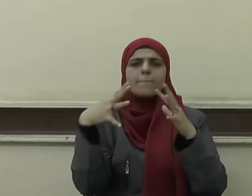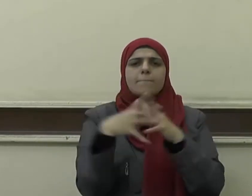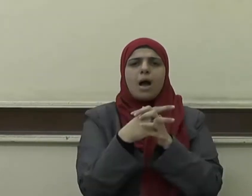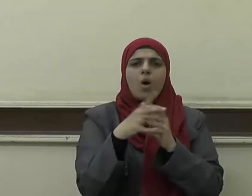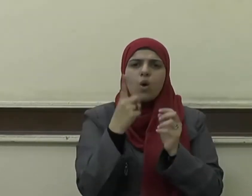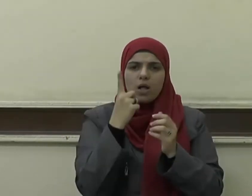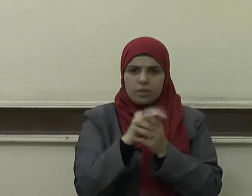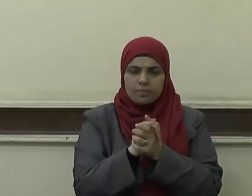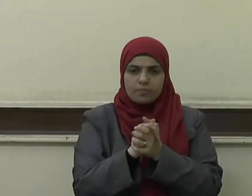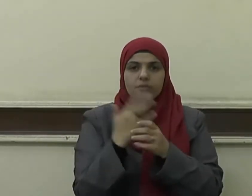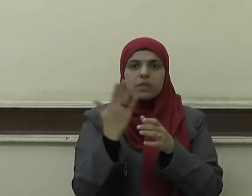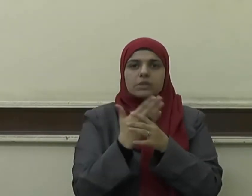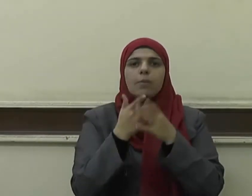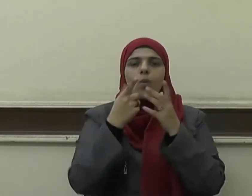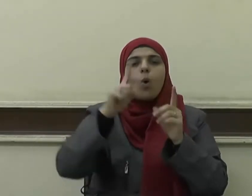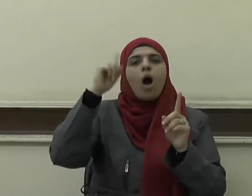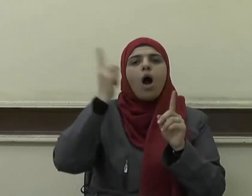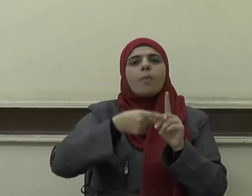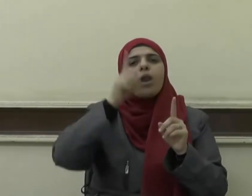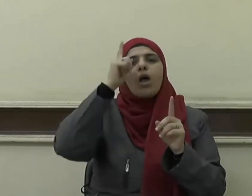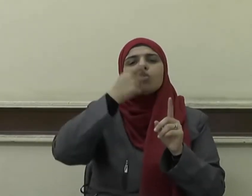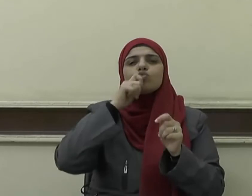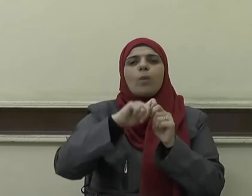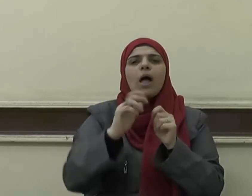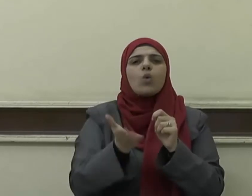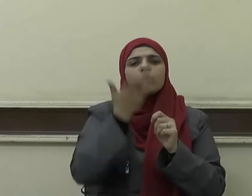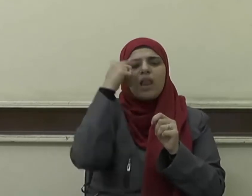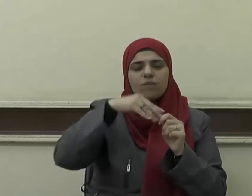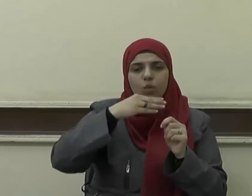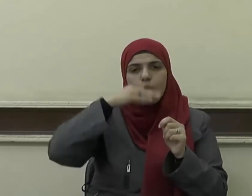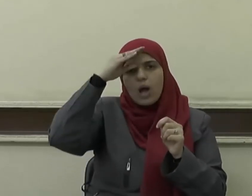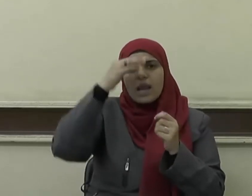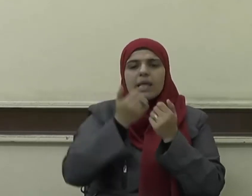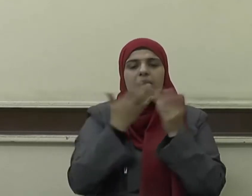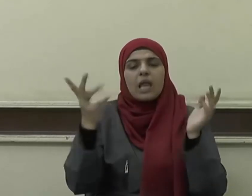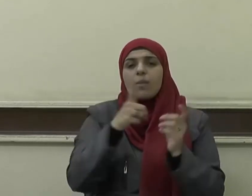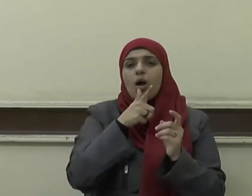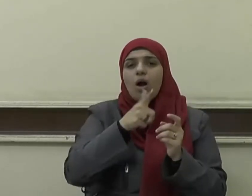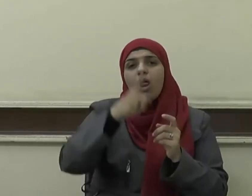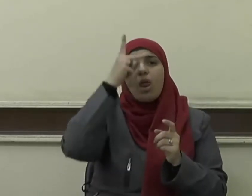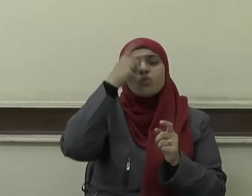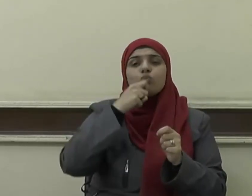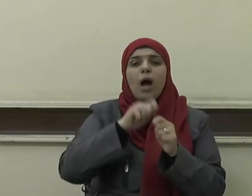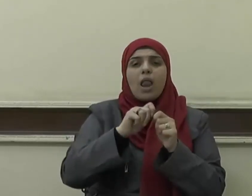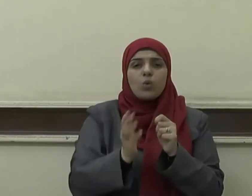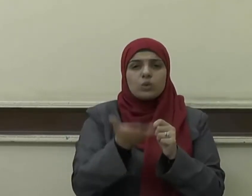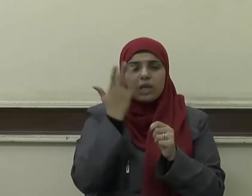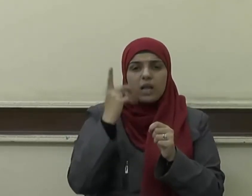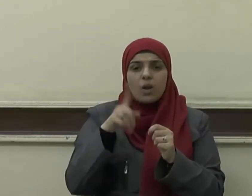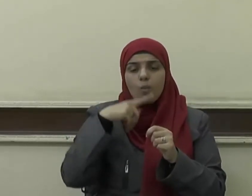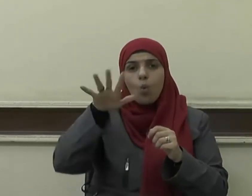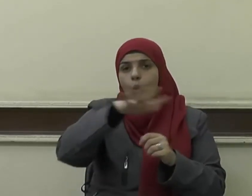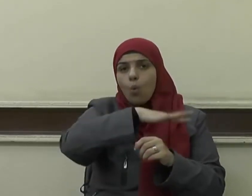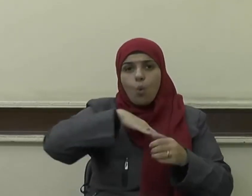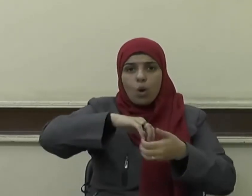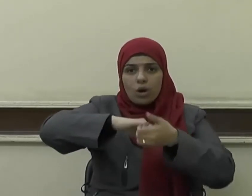القرآن الكريم حيث يقول سبحانه واعتصموا بحبل الله جميعا ولا تفرقوا